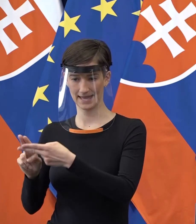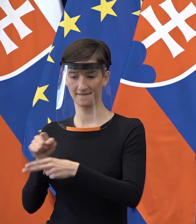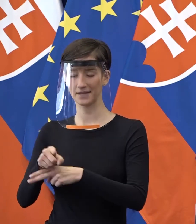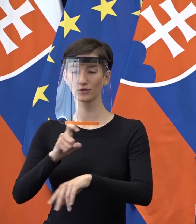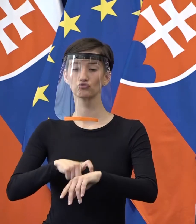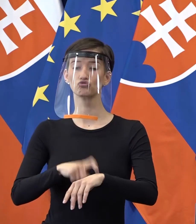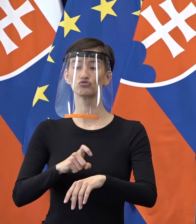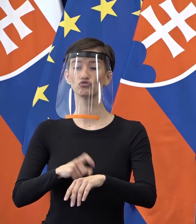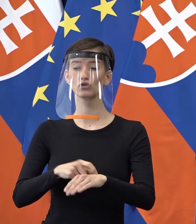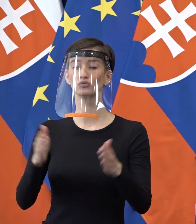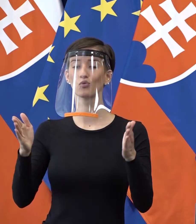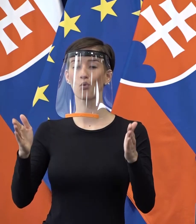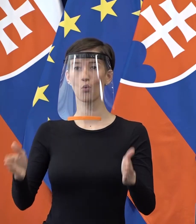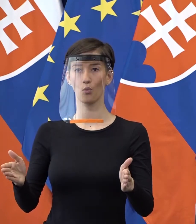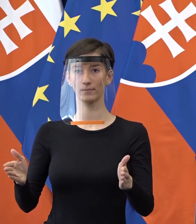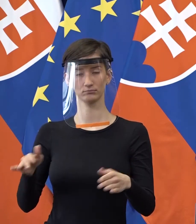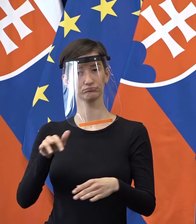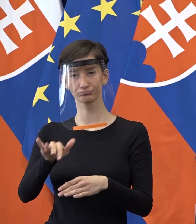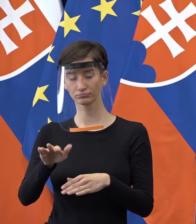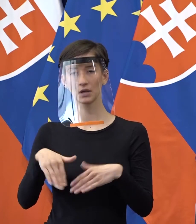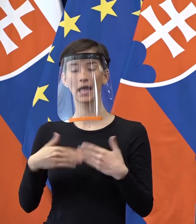platiť aj po veľkej noci alebo je to len chýba nejaká?